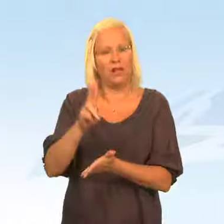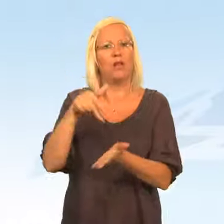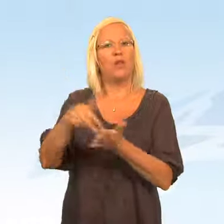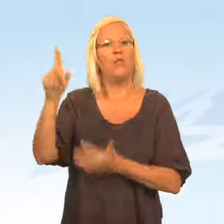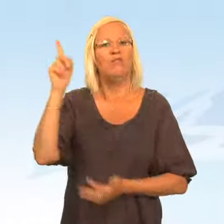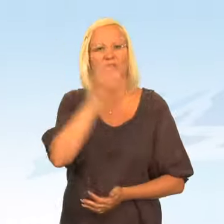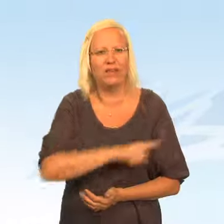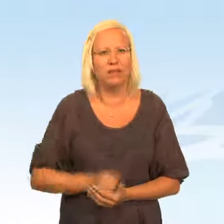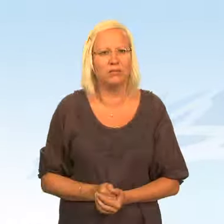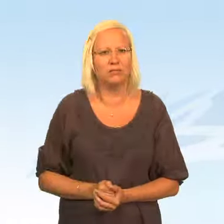gått fel.